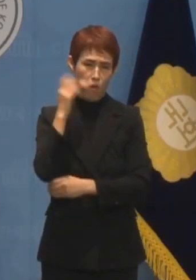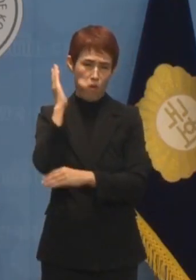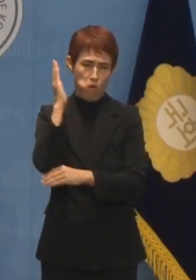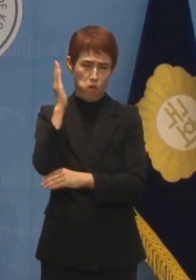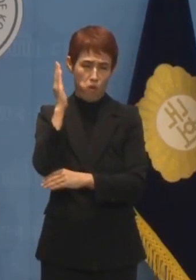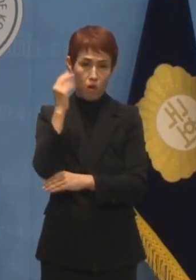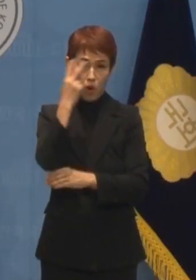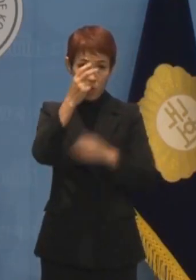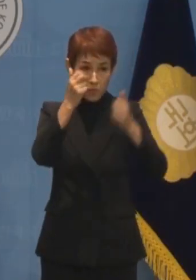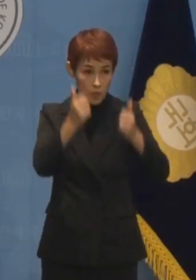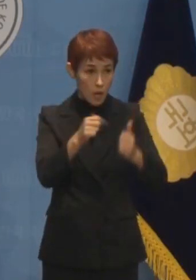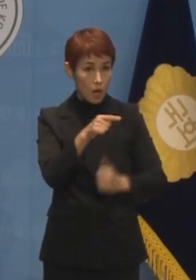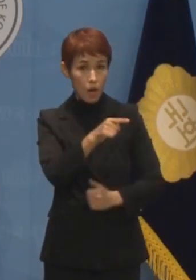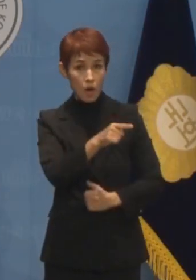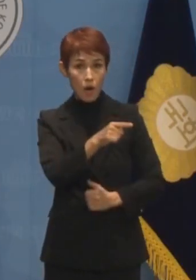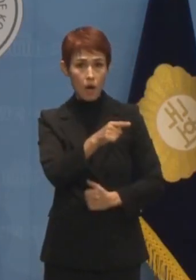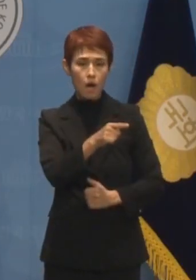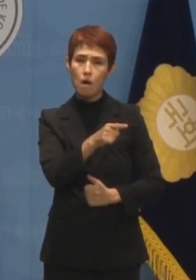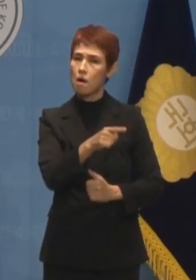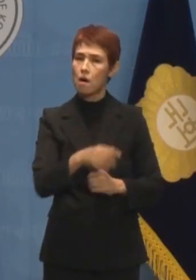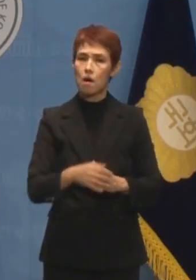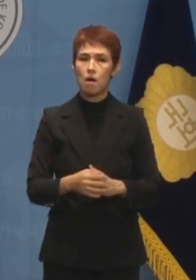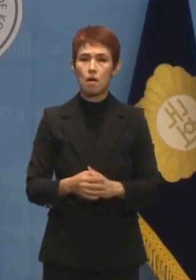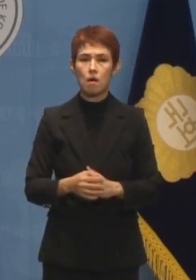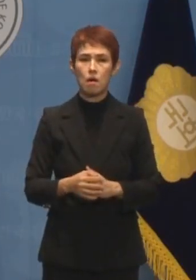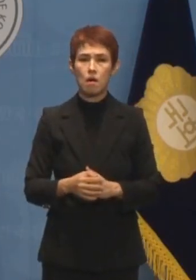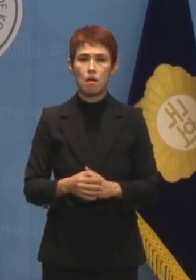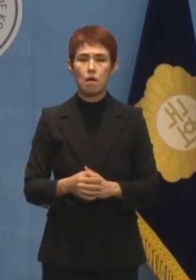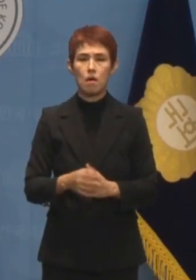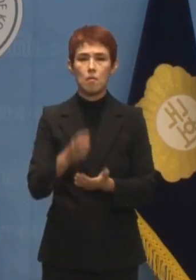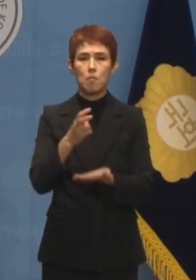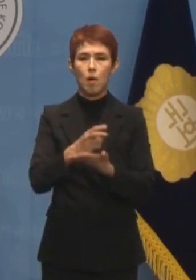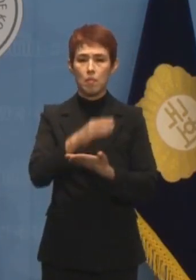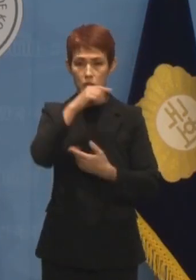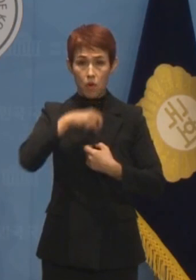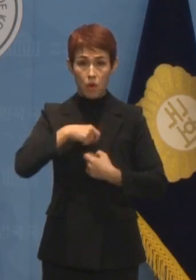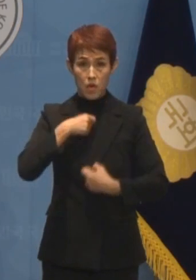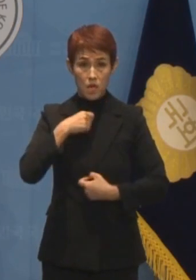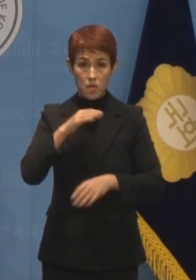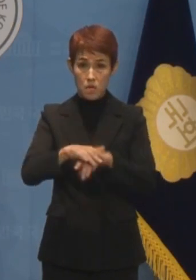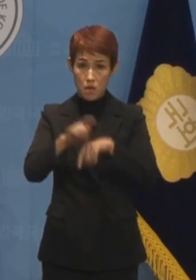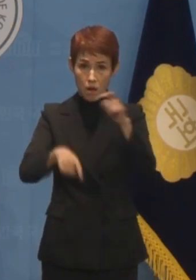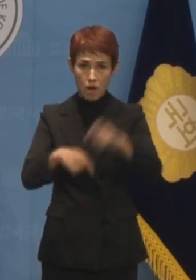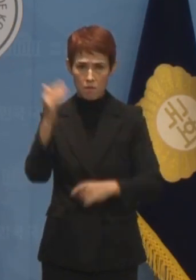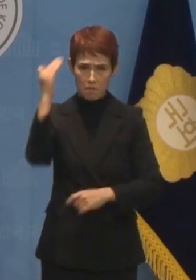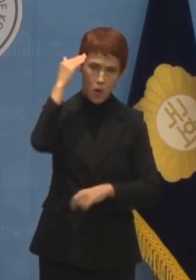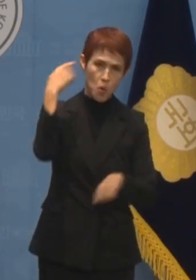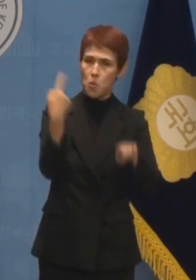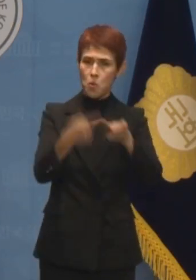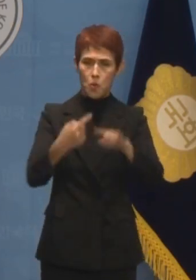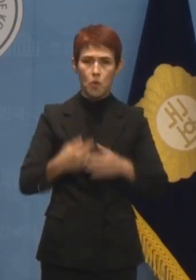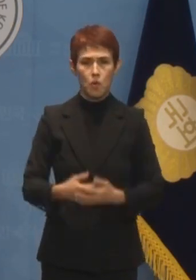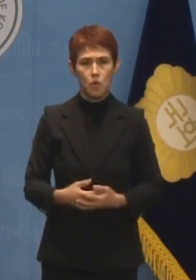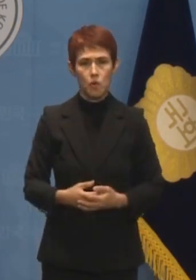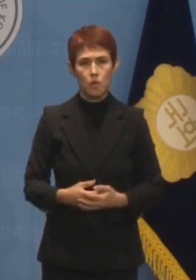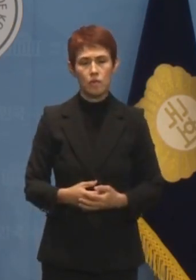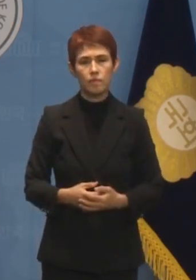하는 검찰 행태는 조직의 존재 이유인 사법정의 실현을 정면으로 부정하는 것과 같습니다.